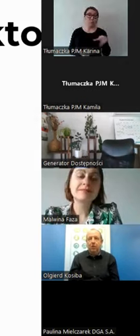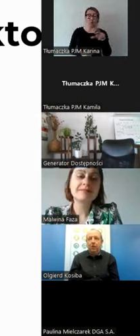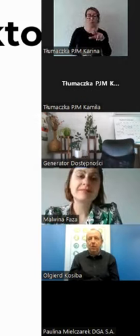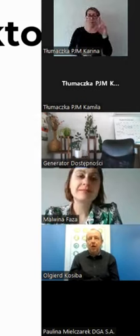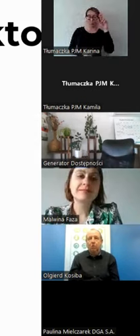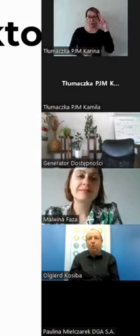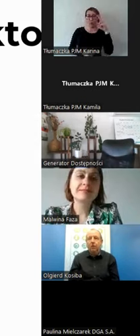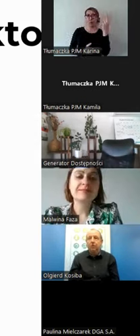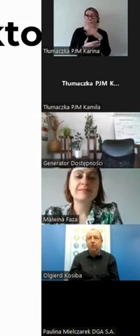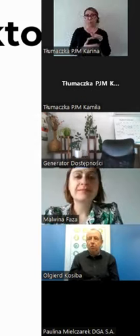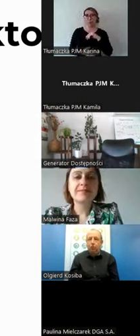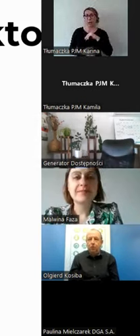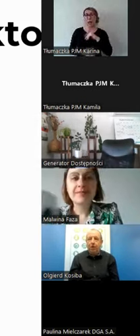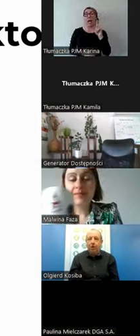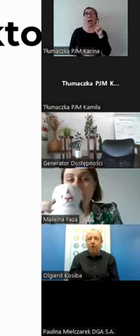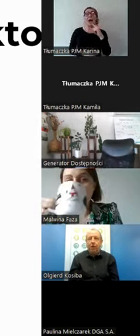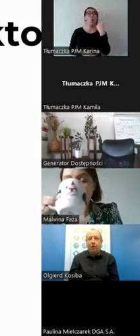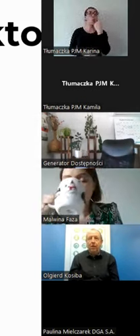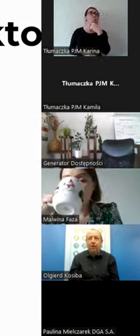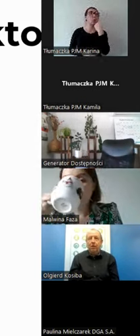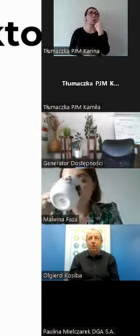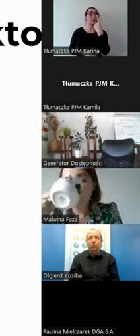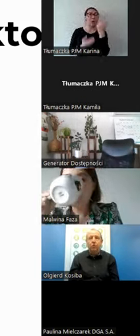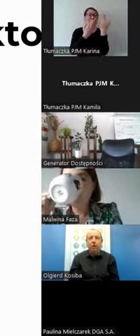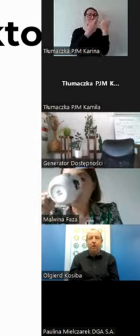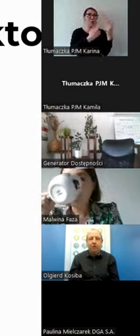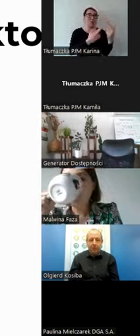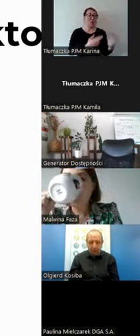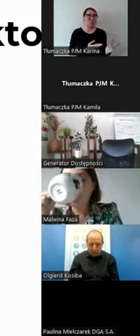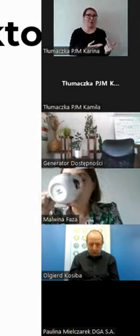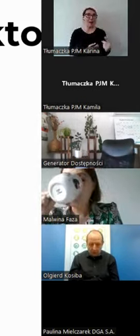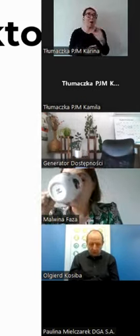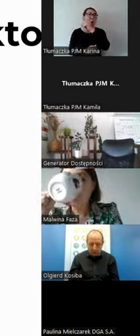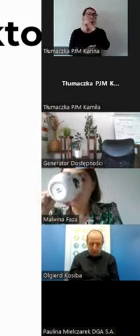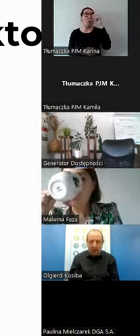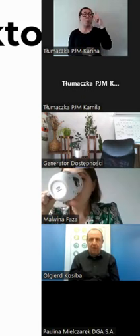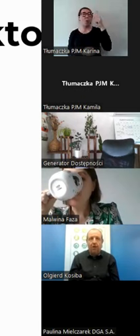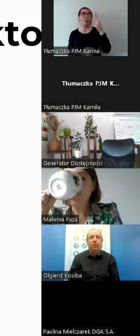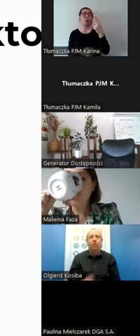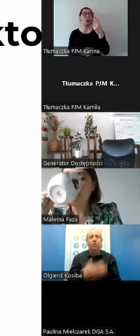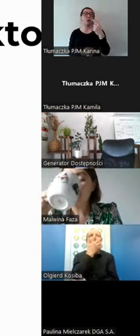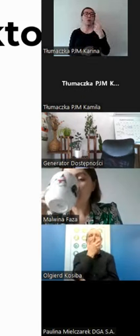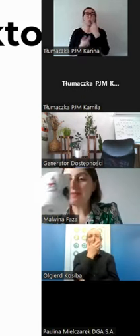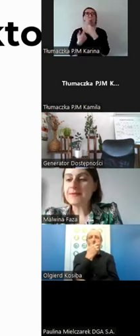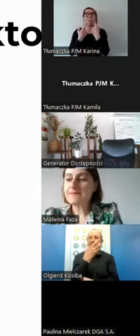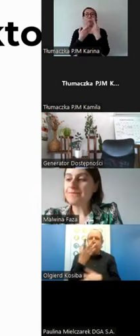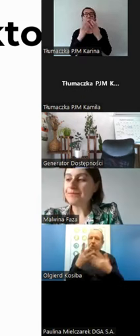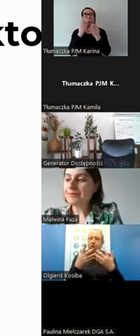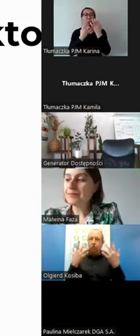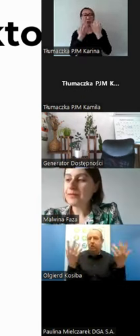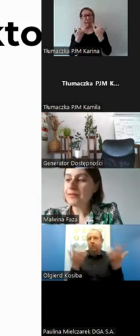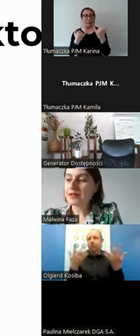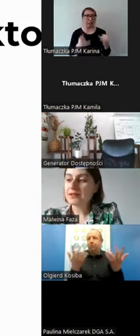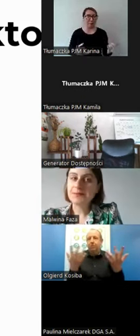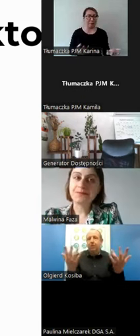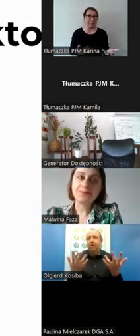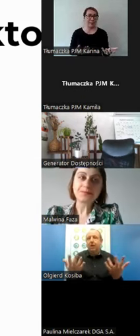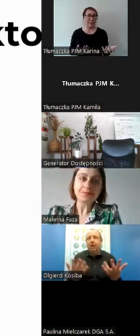sobie czytać, ale usta są różne. Ludzie czasami robią o tak, albo tak, albo taki.